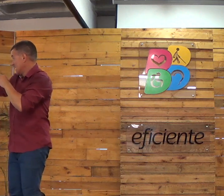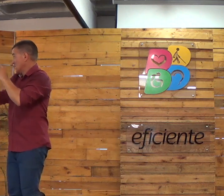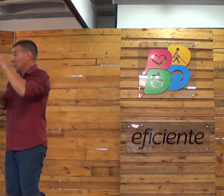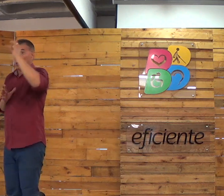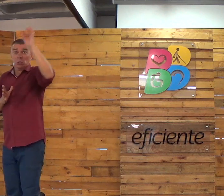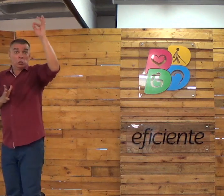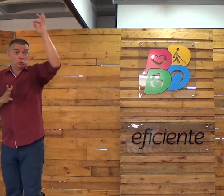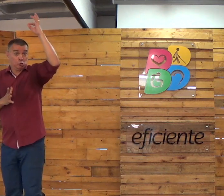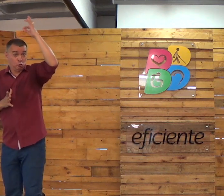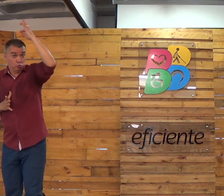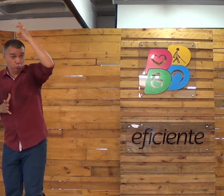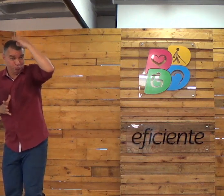Olha só.